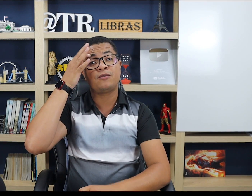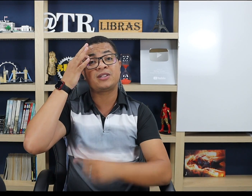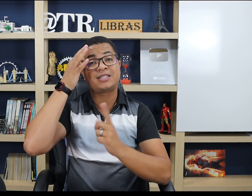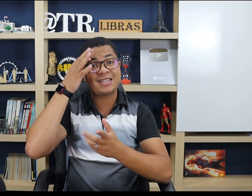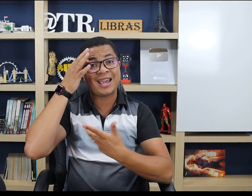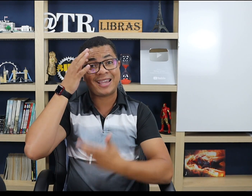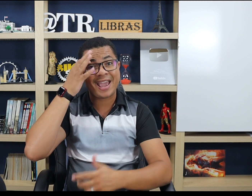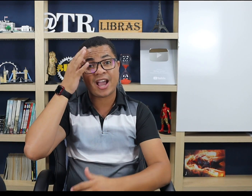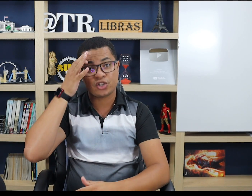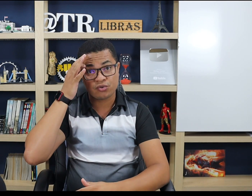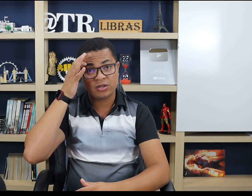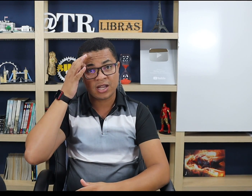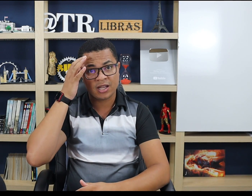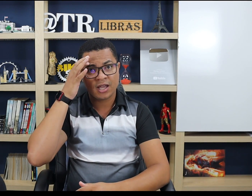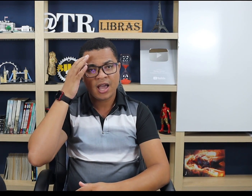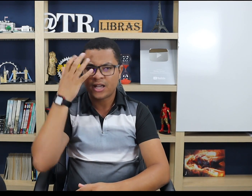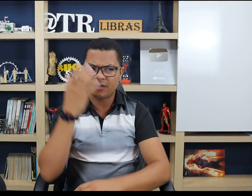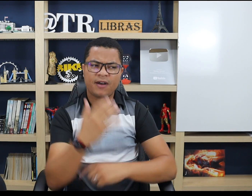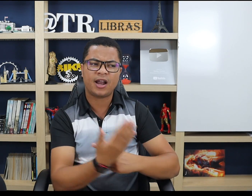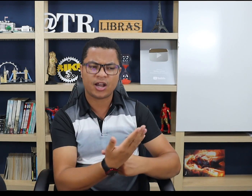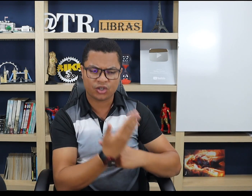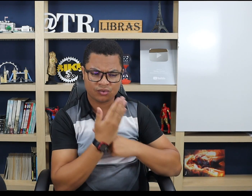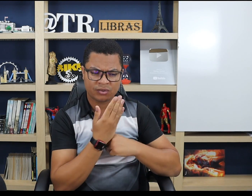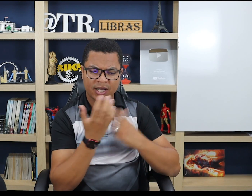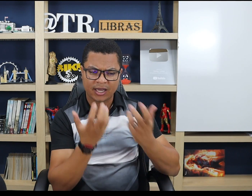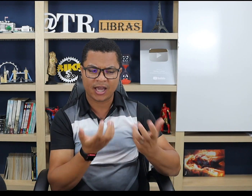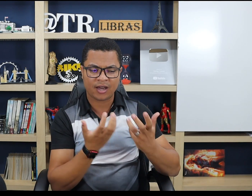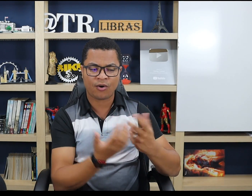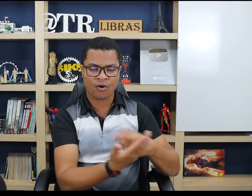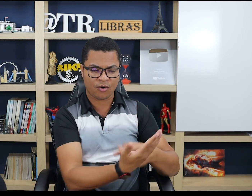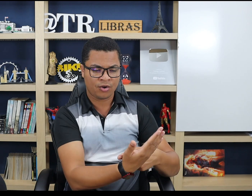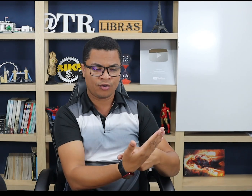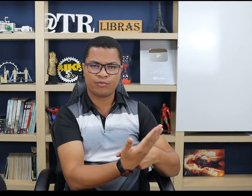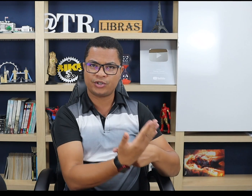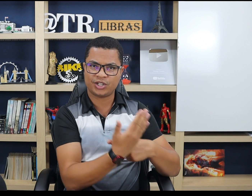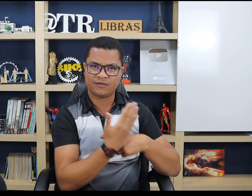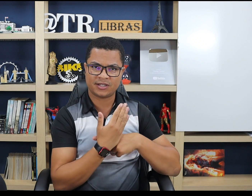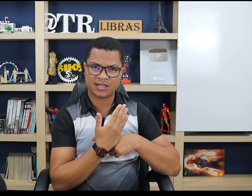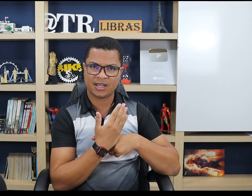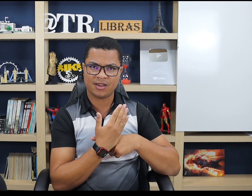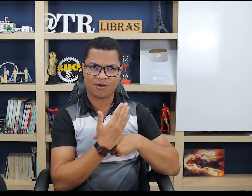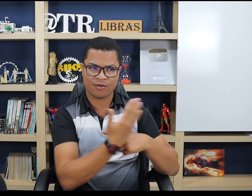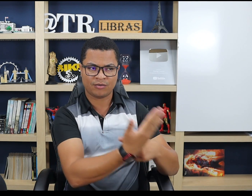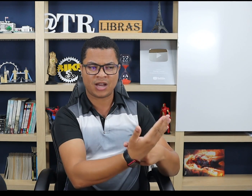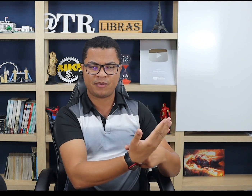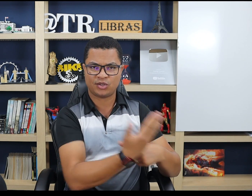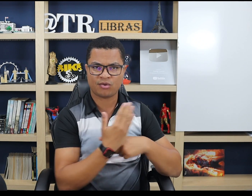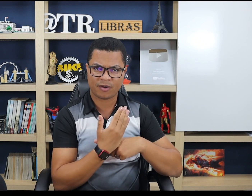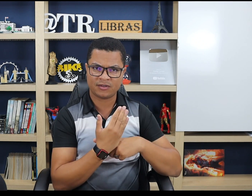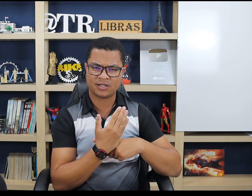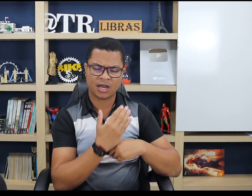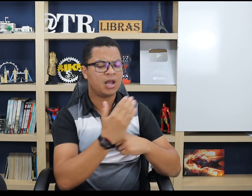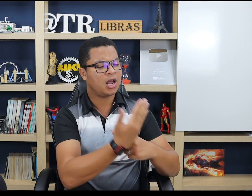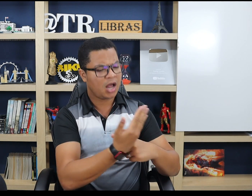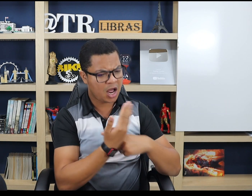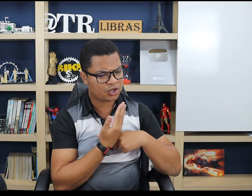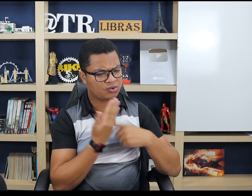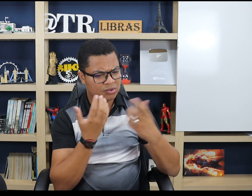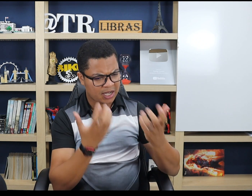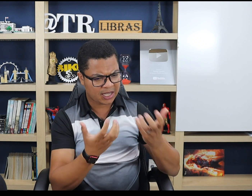você quer ajuda, aí você fala, ajuda quero, ó, puxa de você aqui, da pessoa pra você. Ajuda